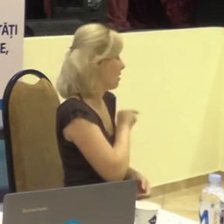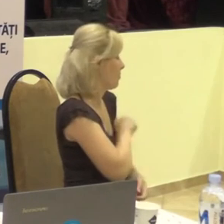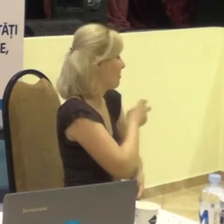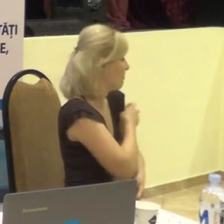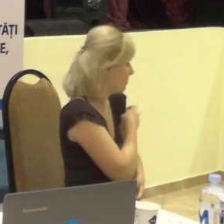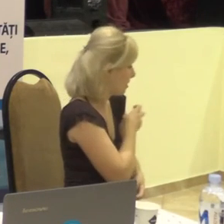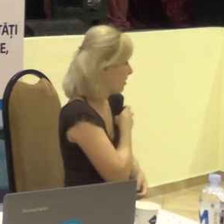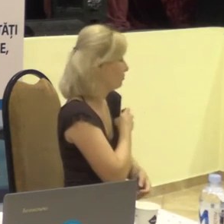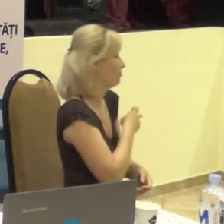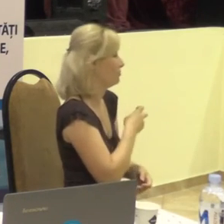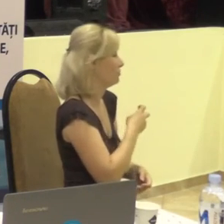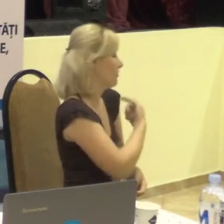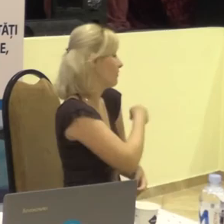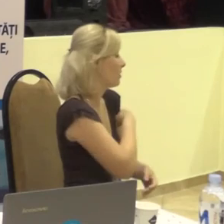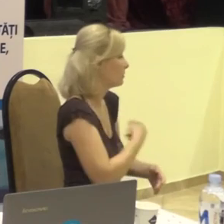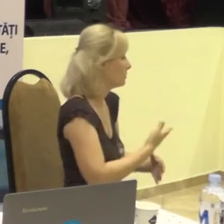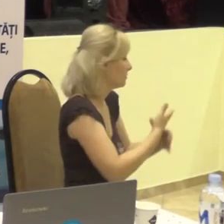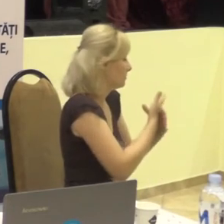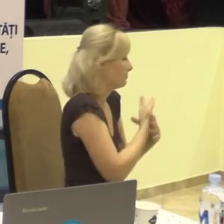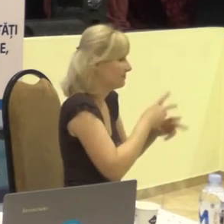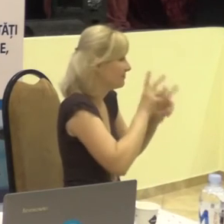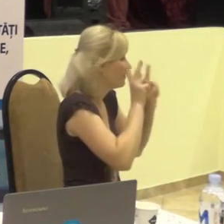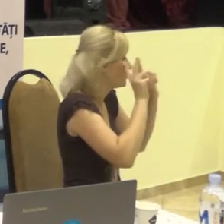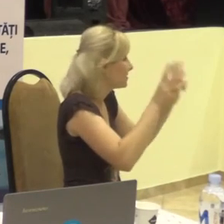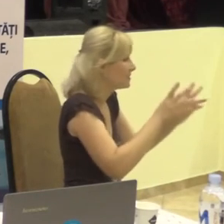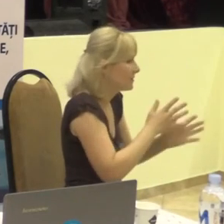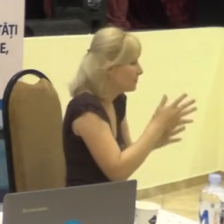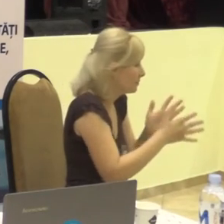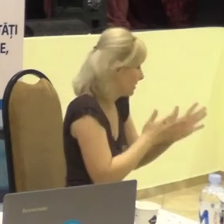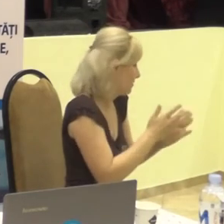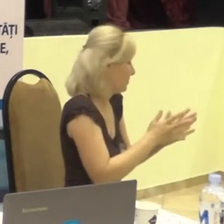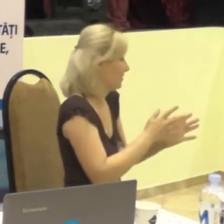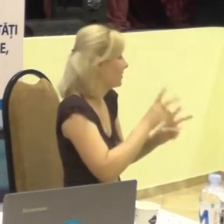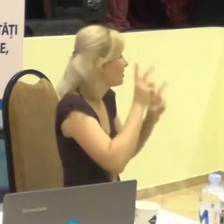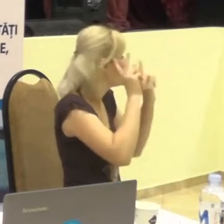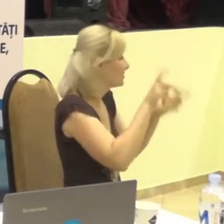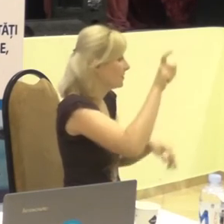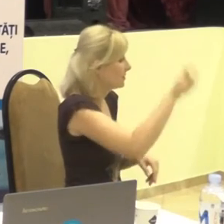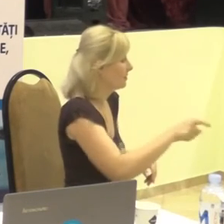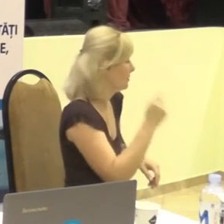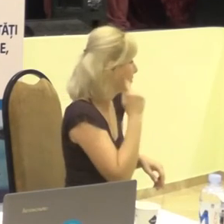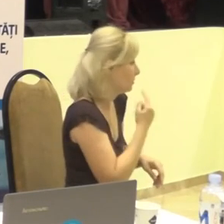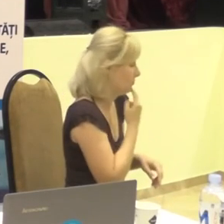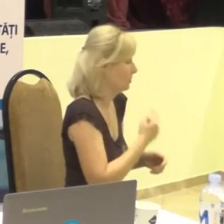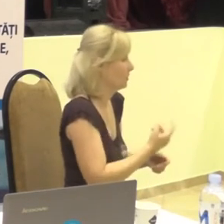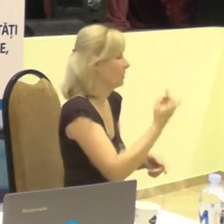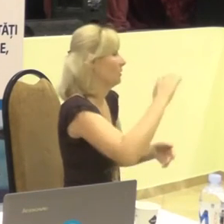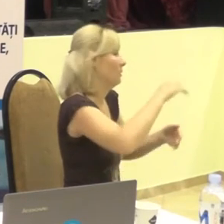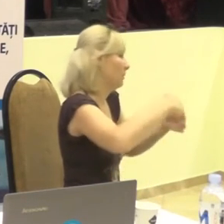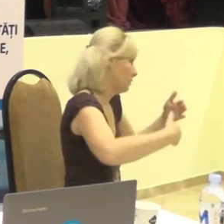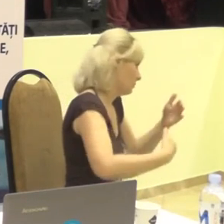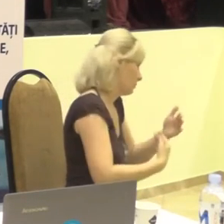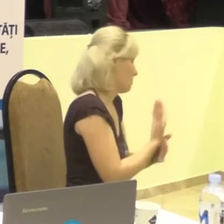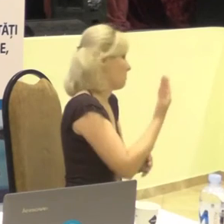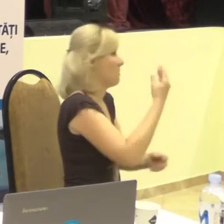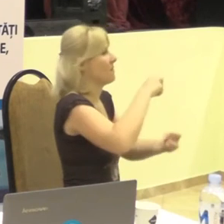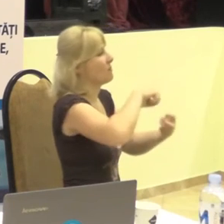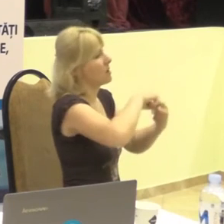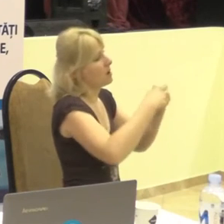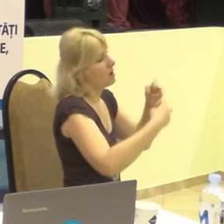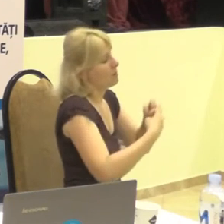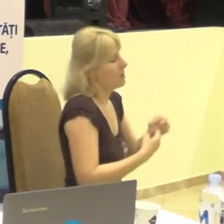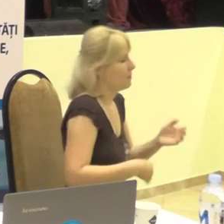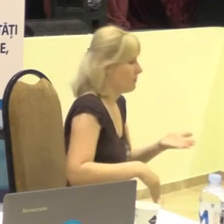surorile medice, nimeni nu cunoștea de bajul ei. Și din nou s-a format o problemă